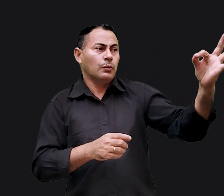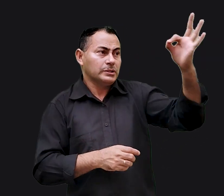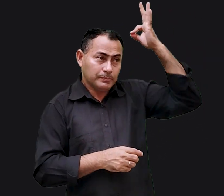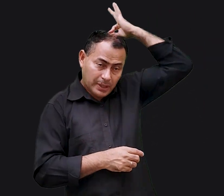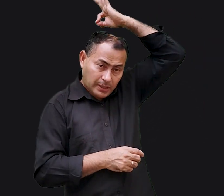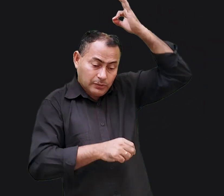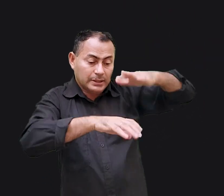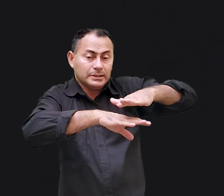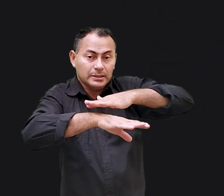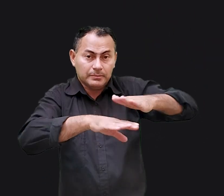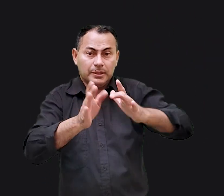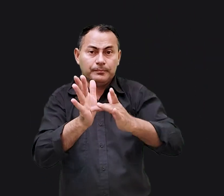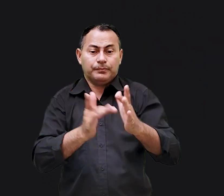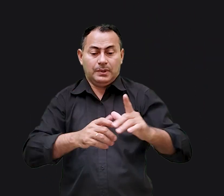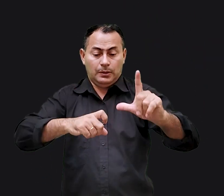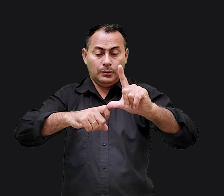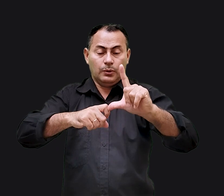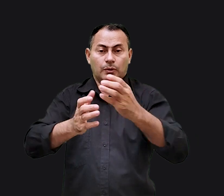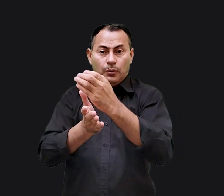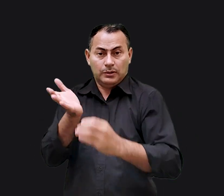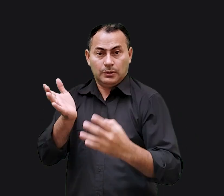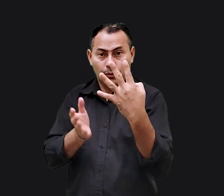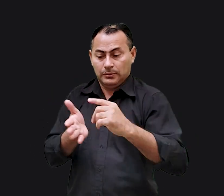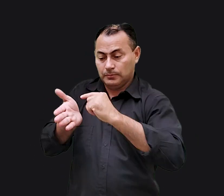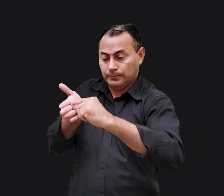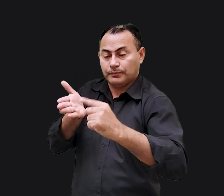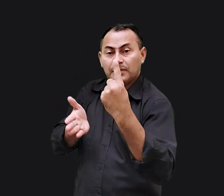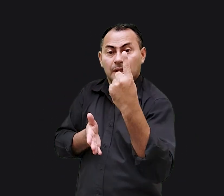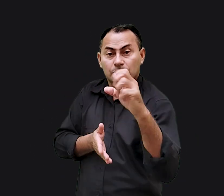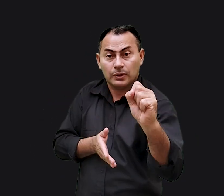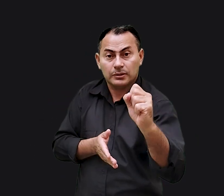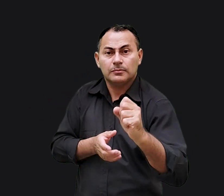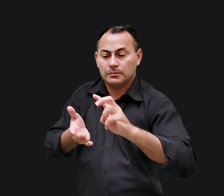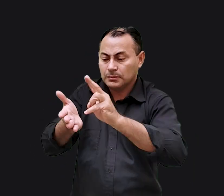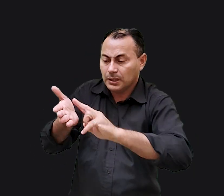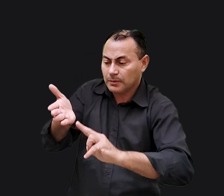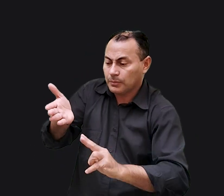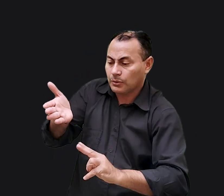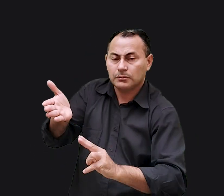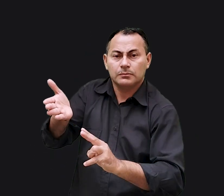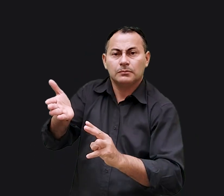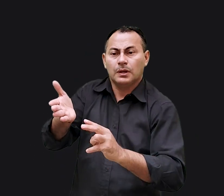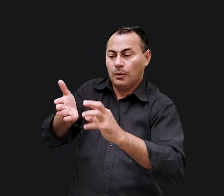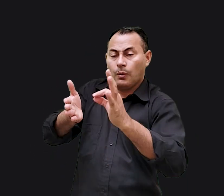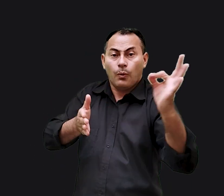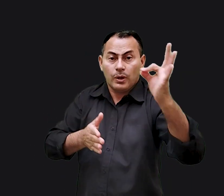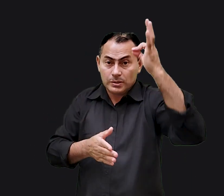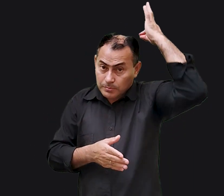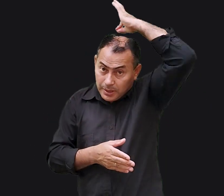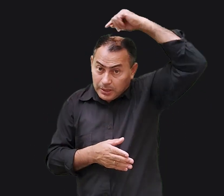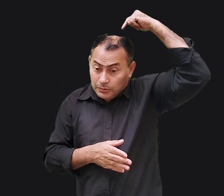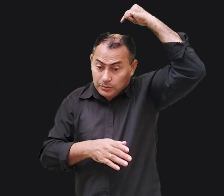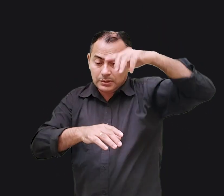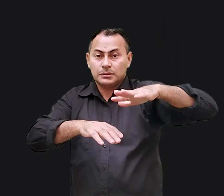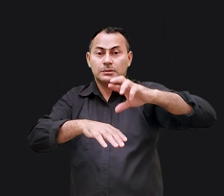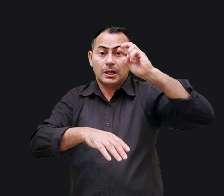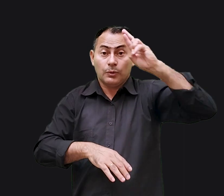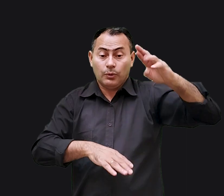unção do Espírito sobre ele. Em Lucas capítulo 4, versículo 18, lemos o seguinte, O Espírito do Senhor está